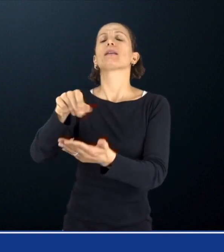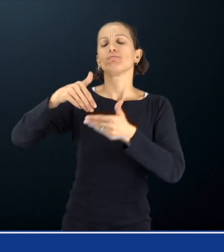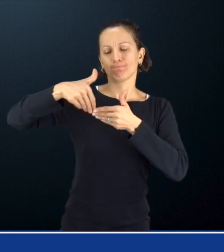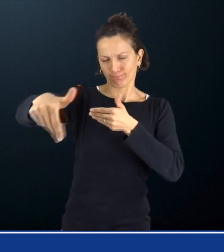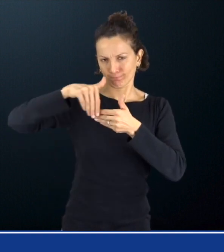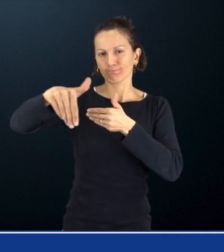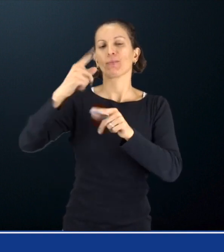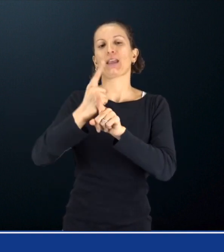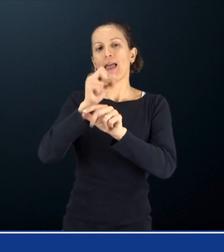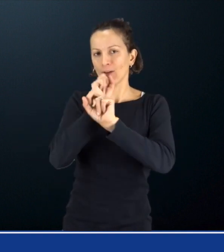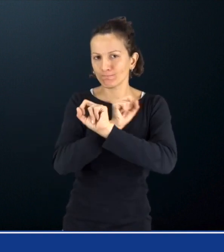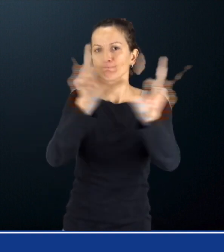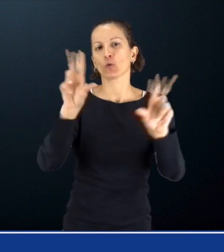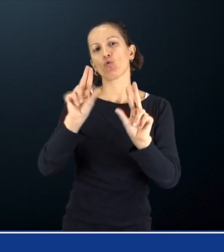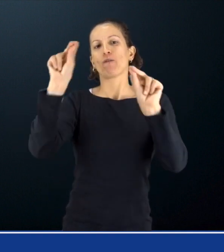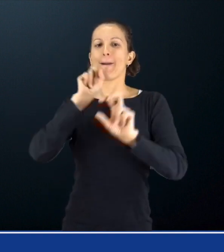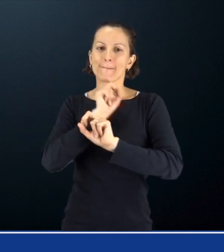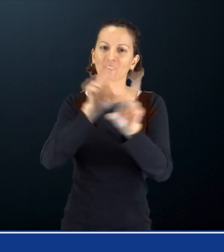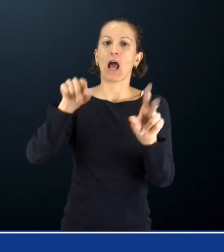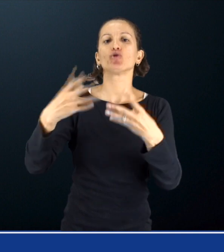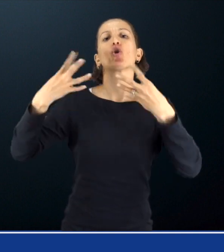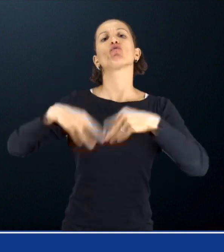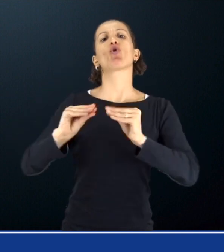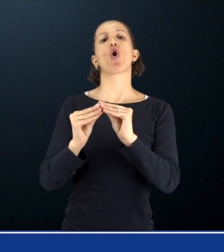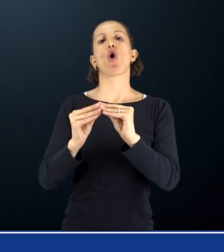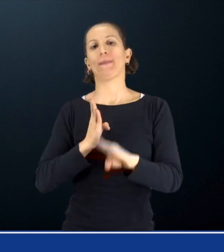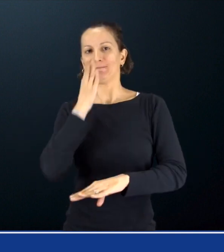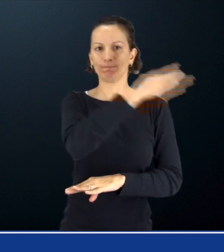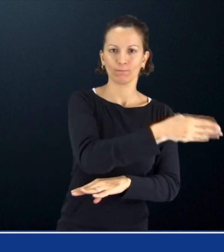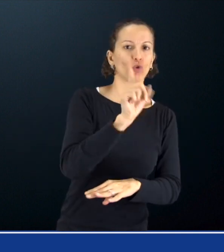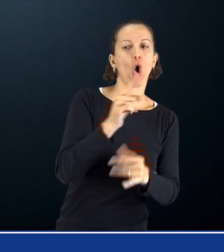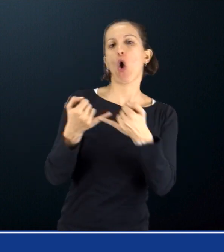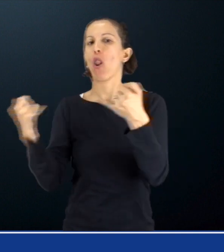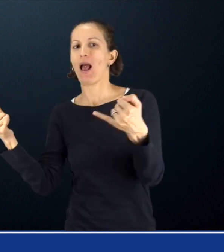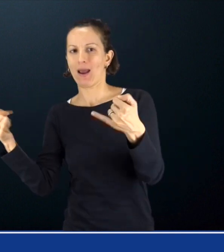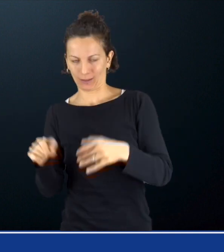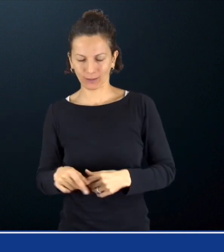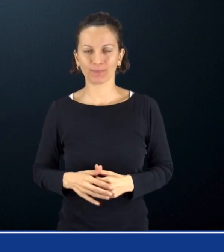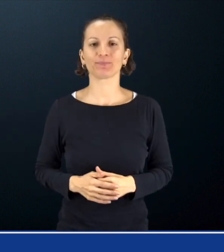semplificata è in corso di predisposizione e verrà comunicata con successivo messaggio